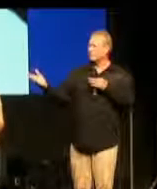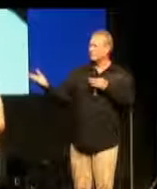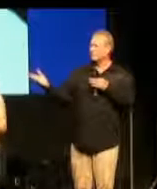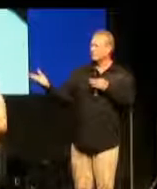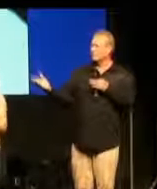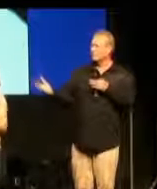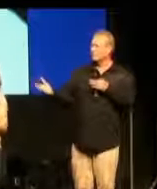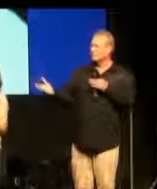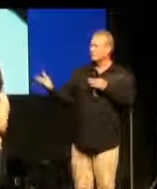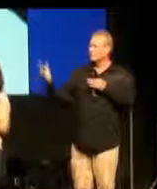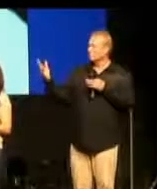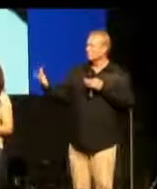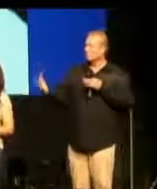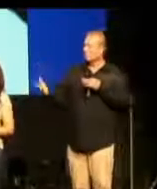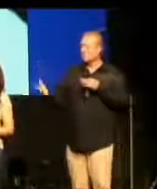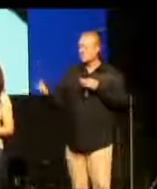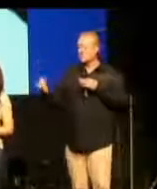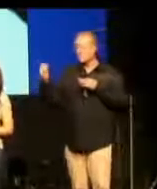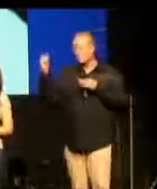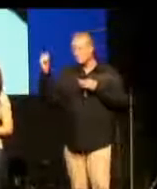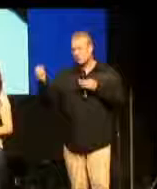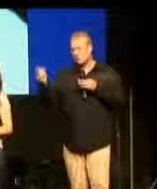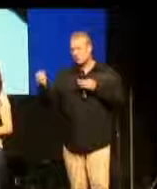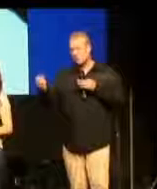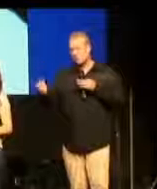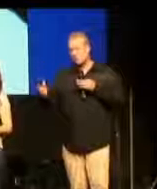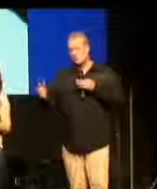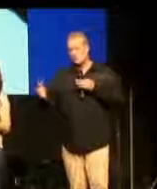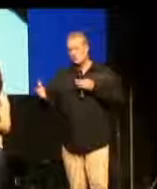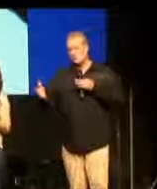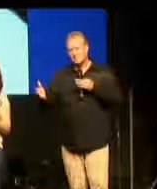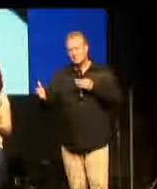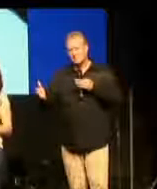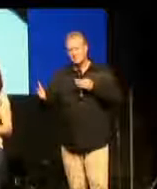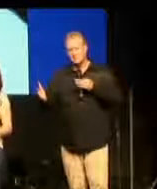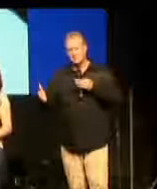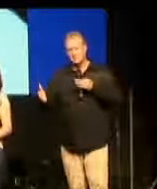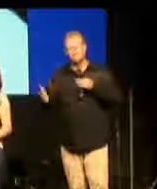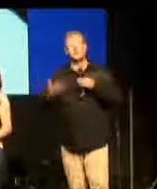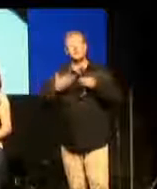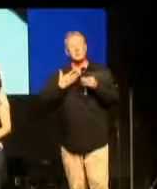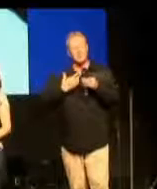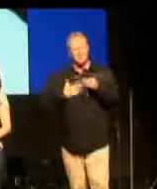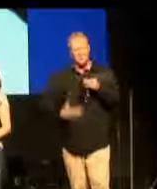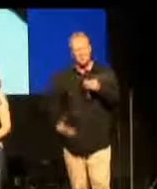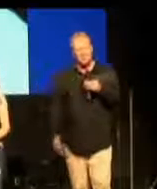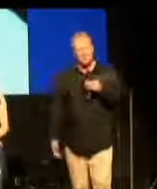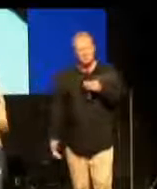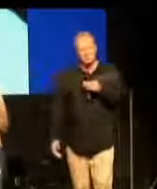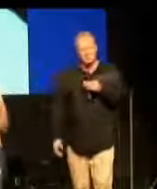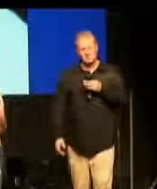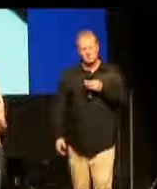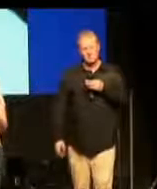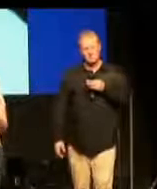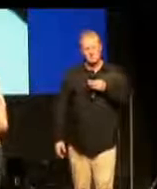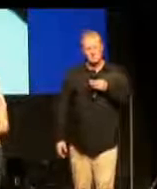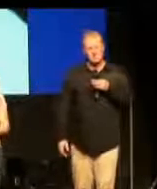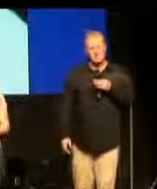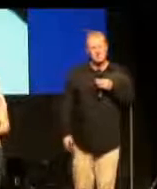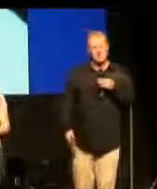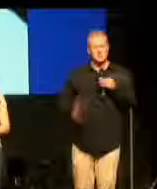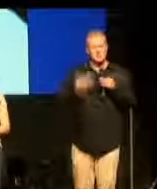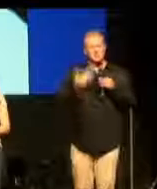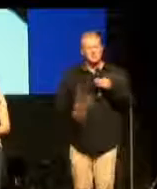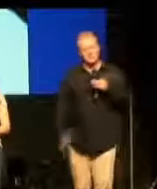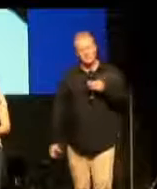Was sie brauchen, jemand, der sie liebt. Und jemand, der für sie betet. Es verändert ihr